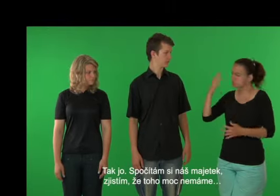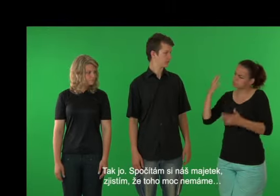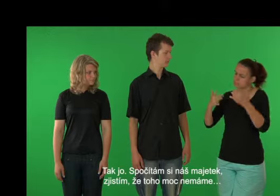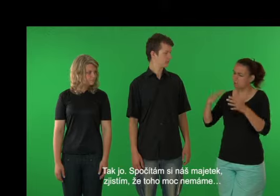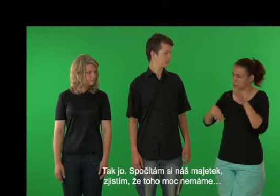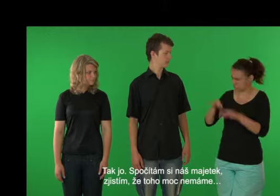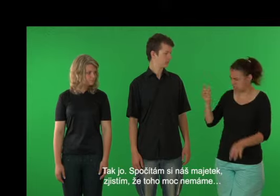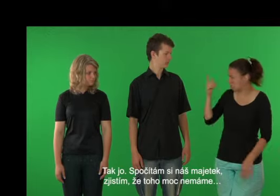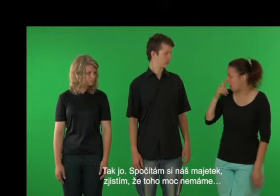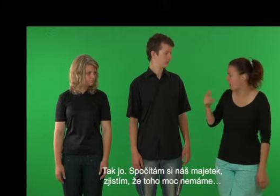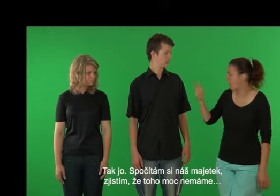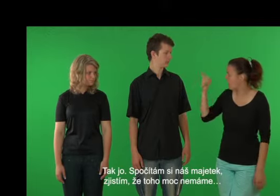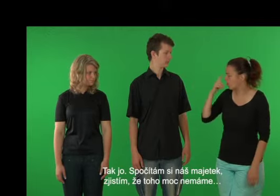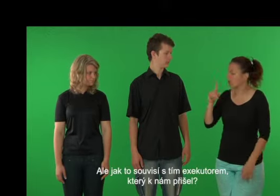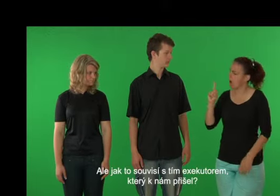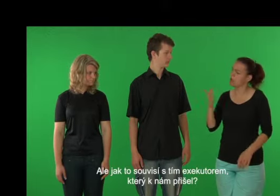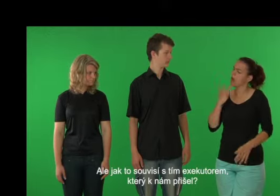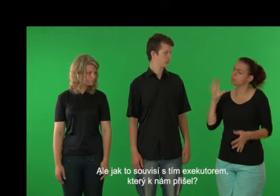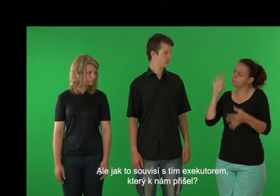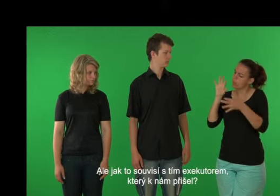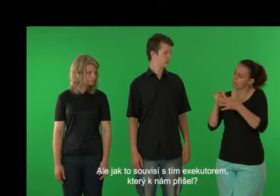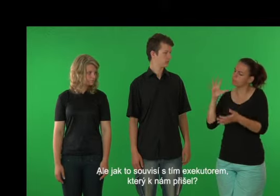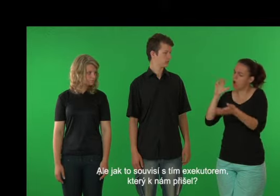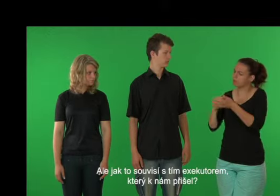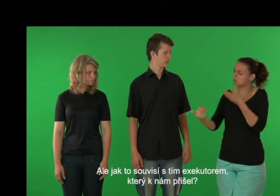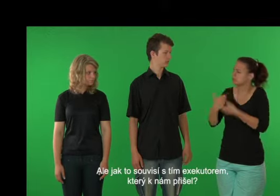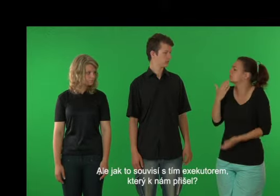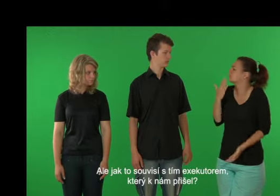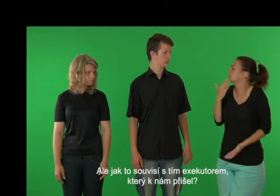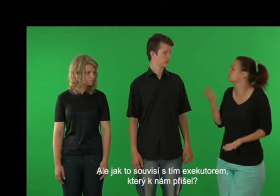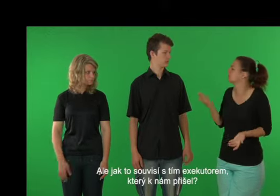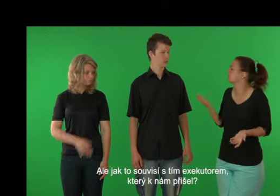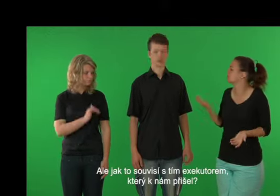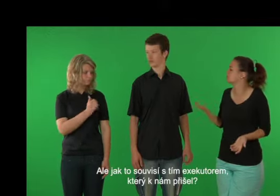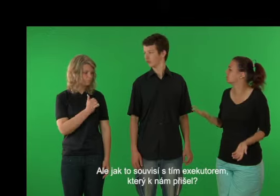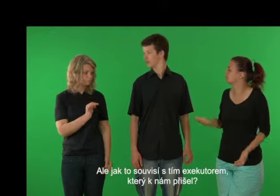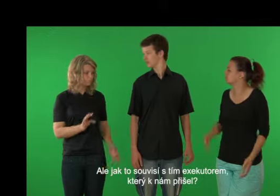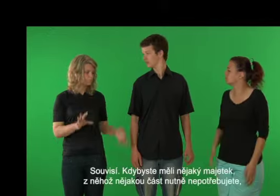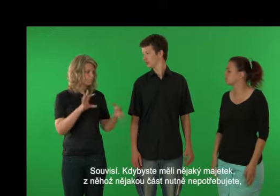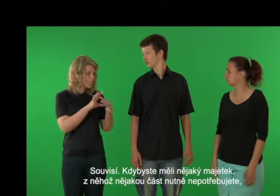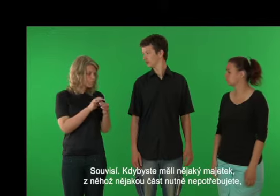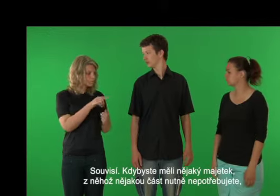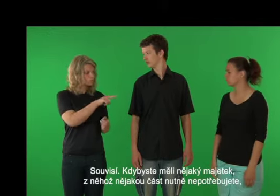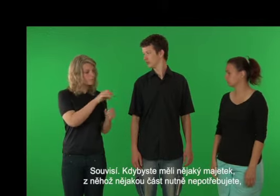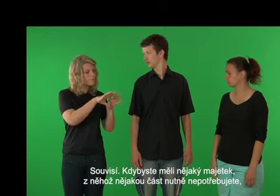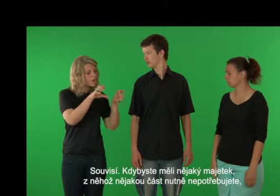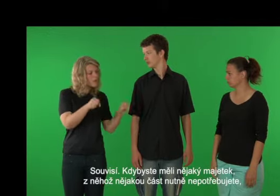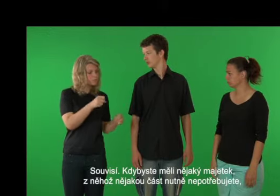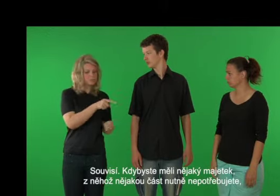Spočítám si náš majetek. Zjistím, že toho moc nemáme. Ale jak to souvisí s tím exekutorem, který k nám přišel? Co vysí? Kdybyste